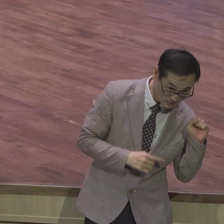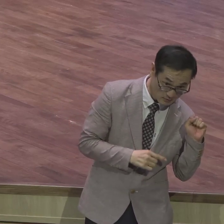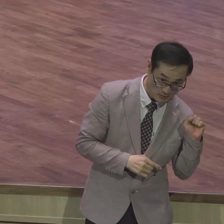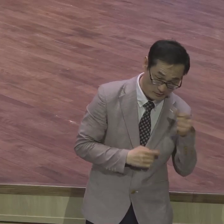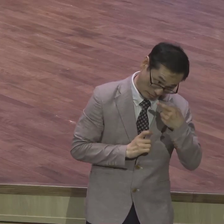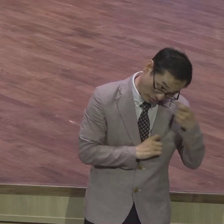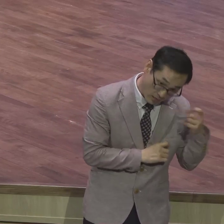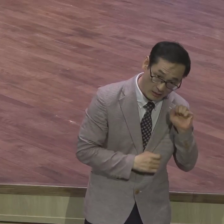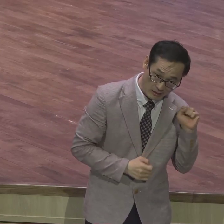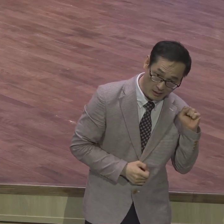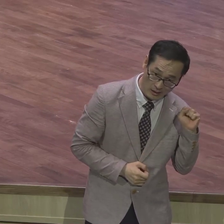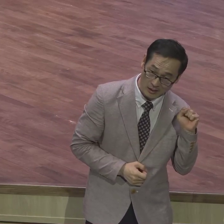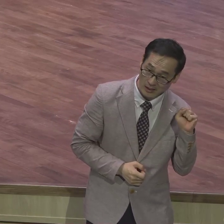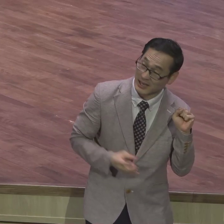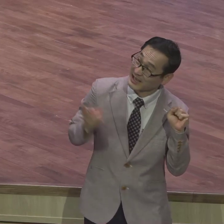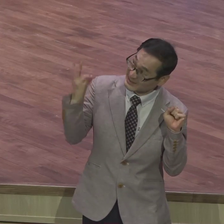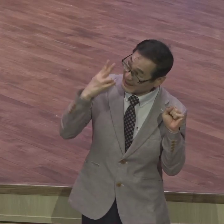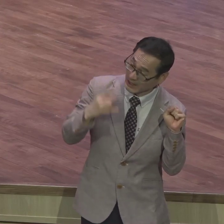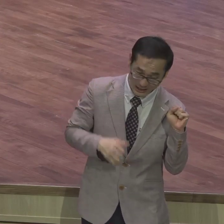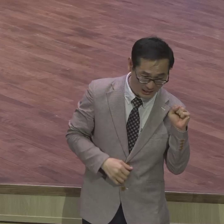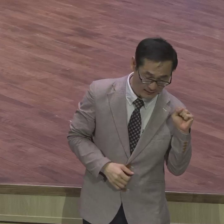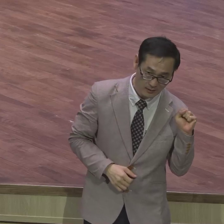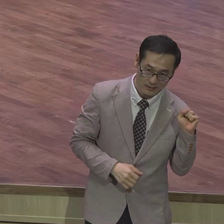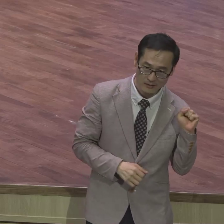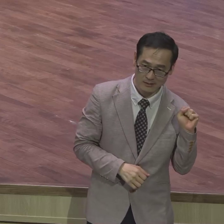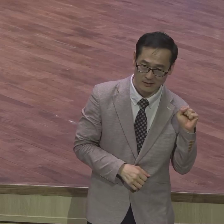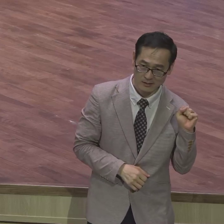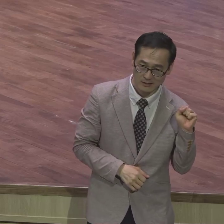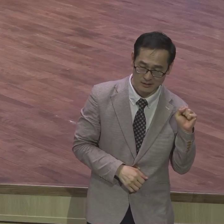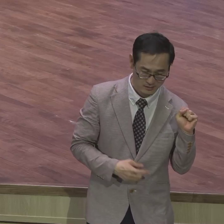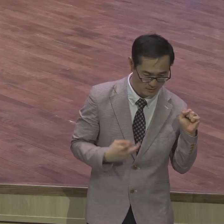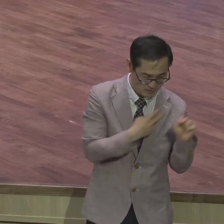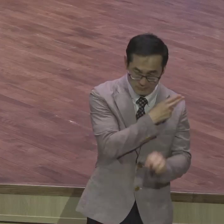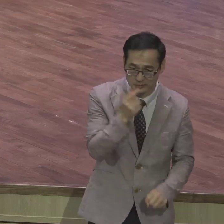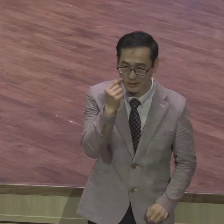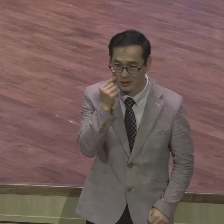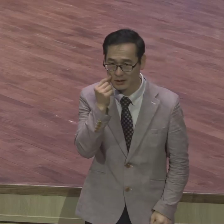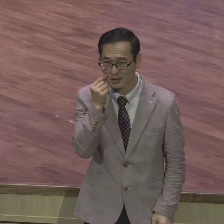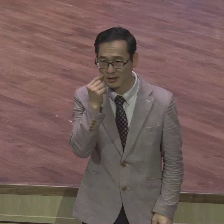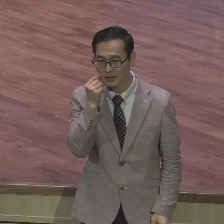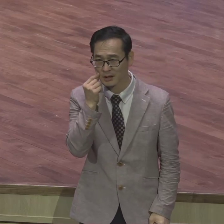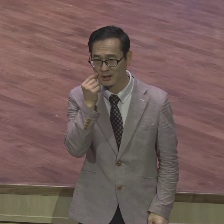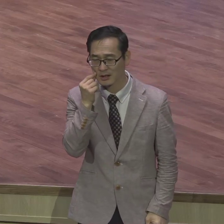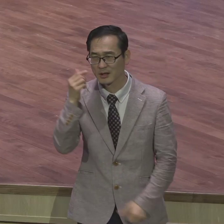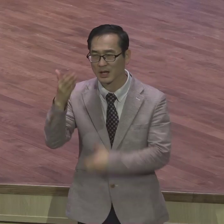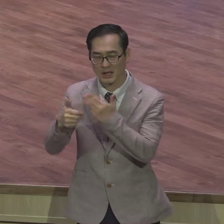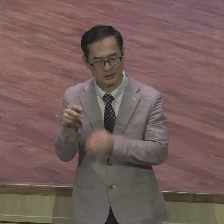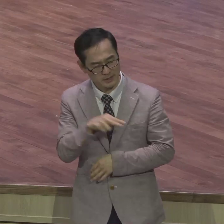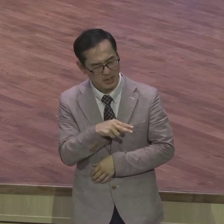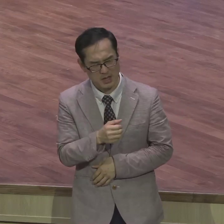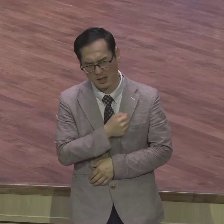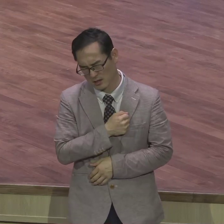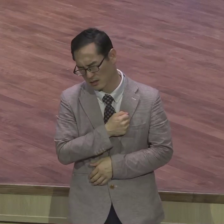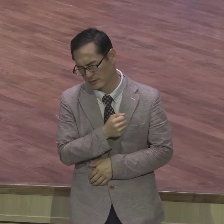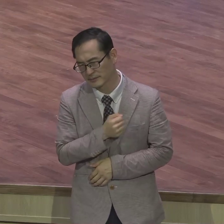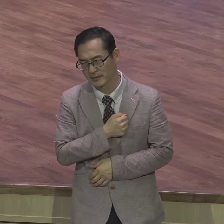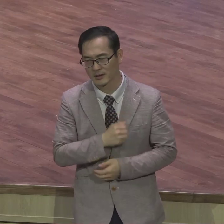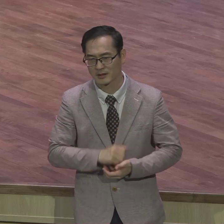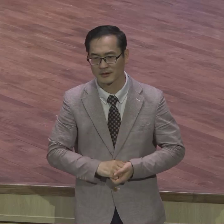이러니 얼마나 성령께서 탄식하십니까 자 여러분이요 하루도 빠지지 말고 기도할 것이 뭐냐